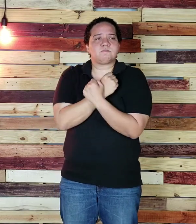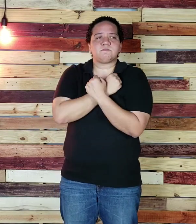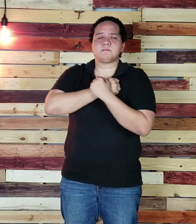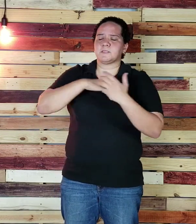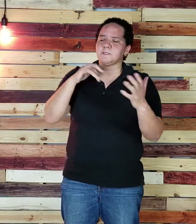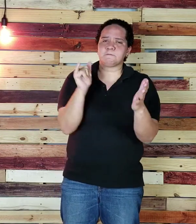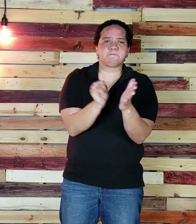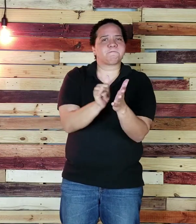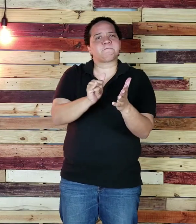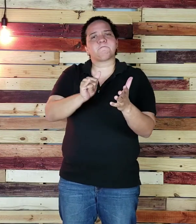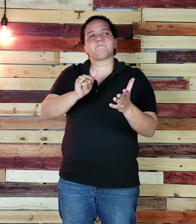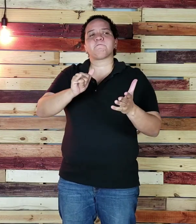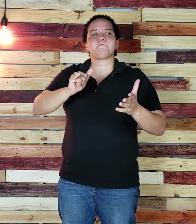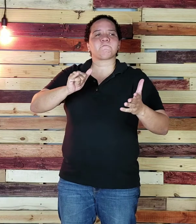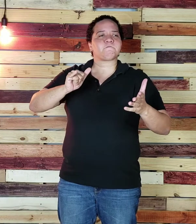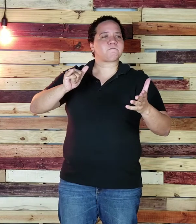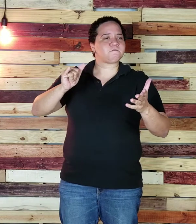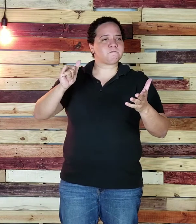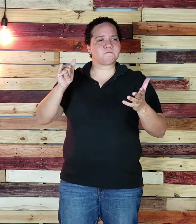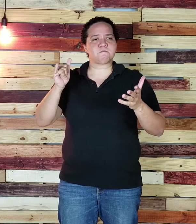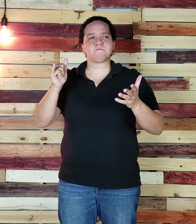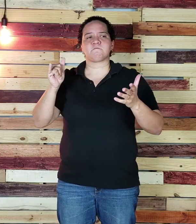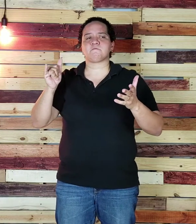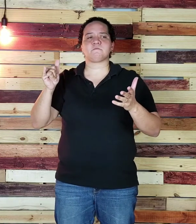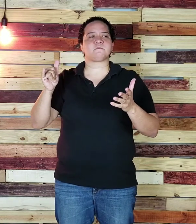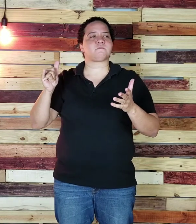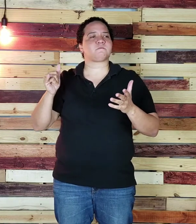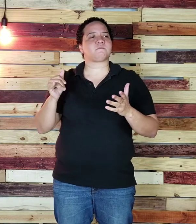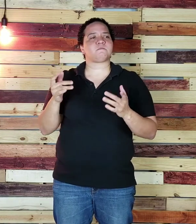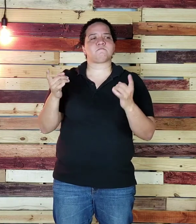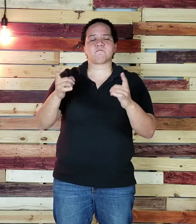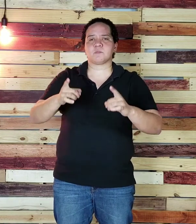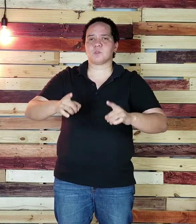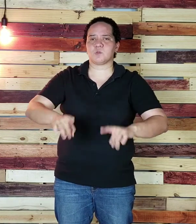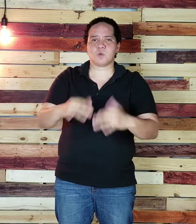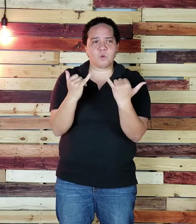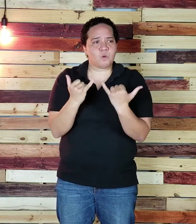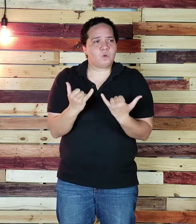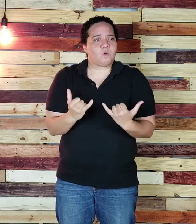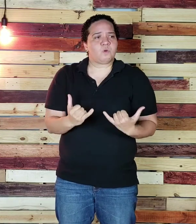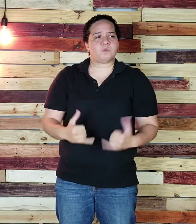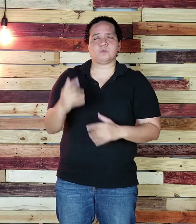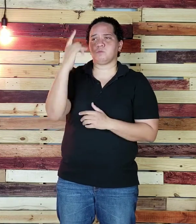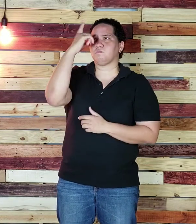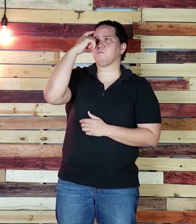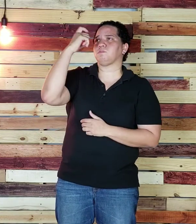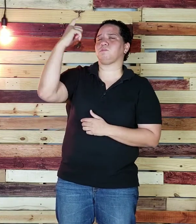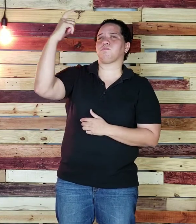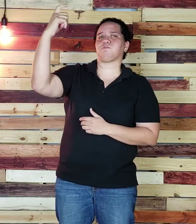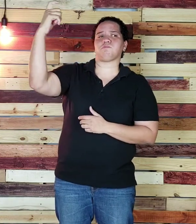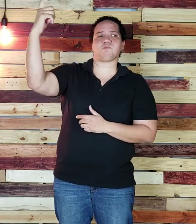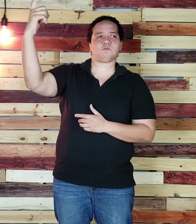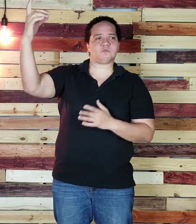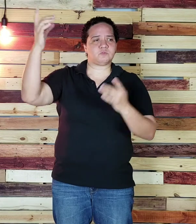creí imposible Que el sueño es mucho,